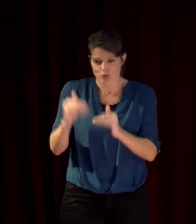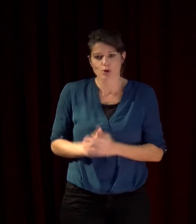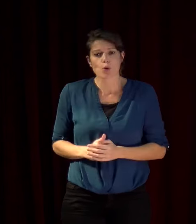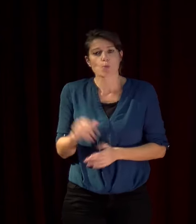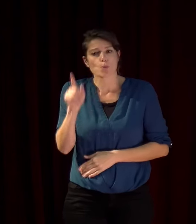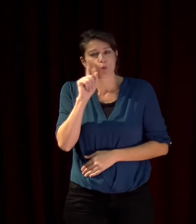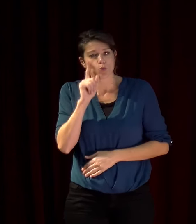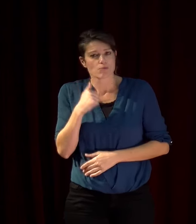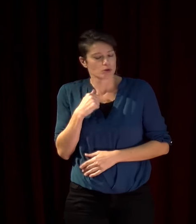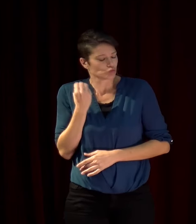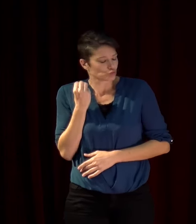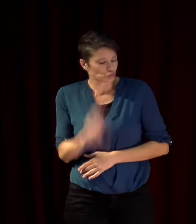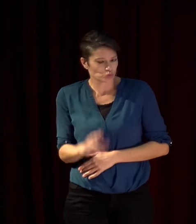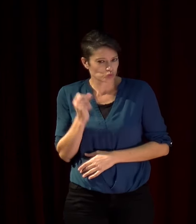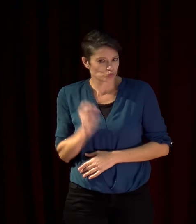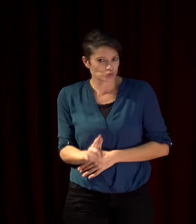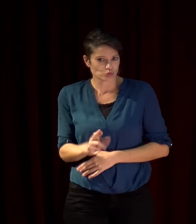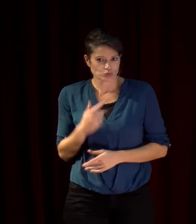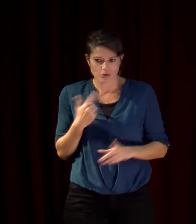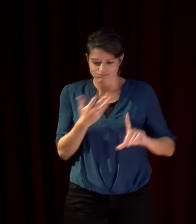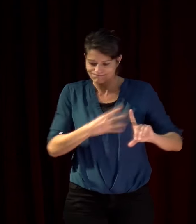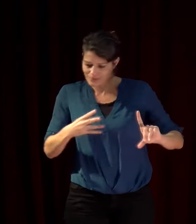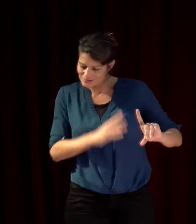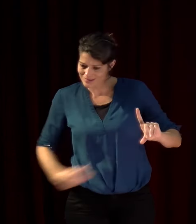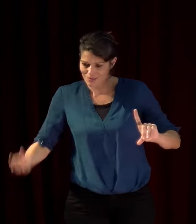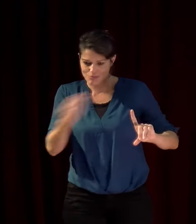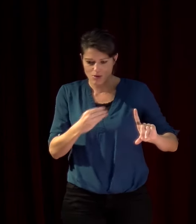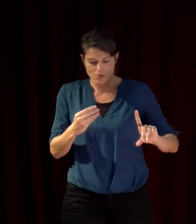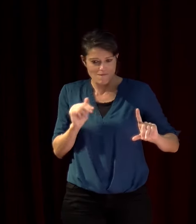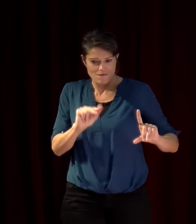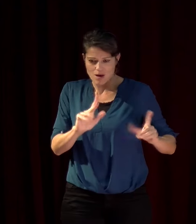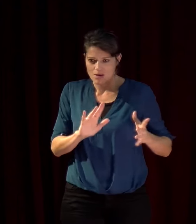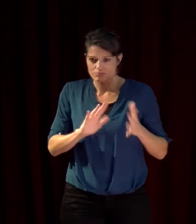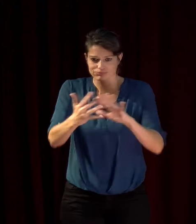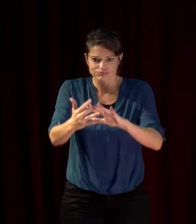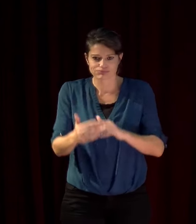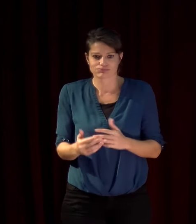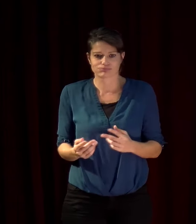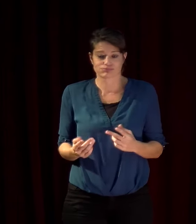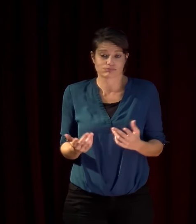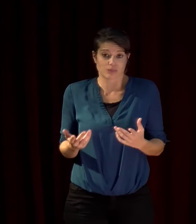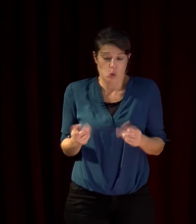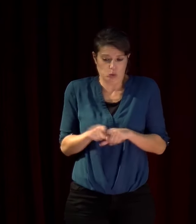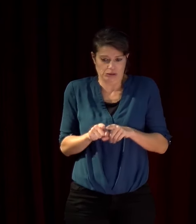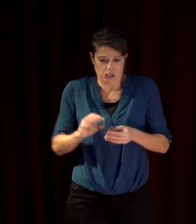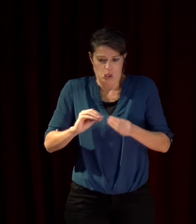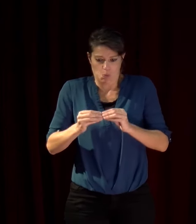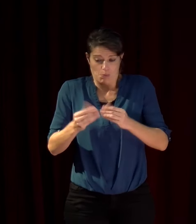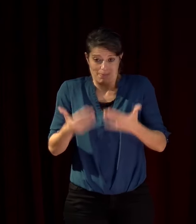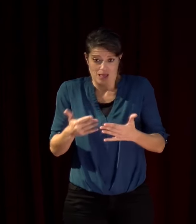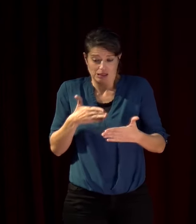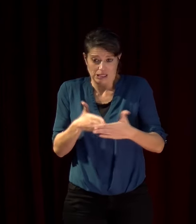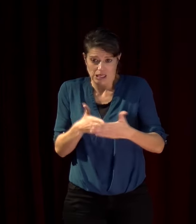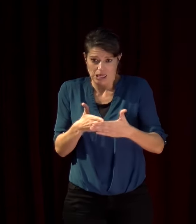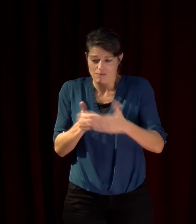suis persuadé que nous avons le vent en coupe et que les problèmes les difficultés actuelles seront bannies parce